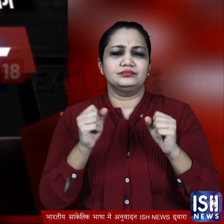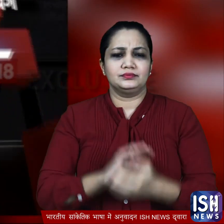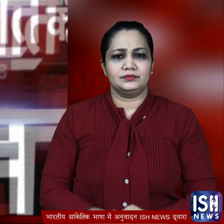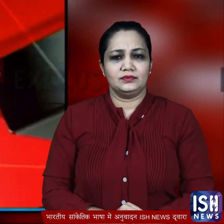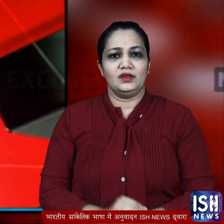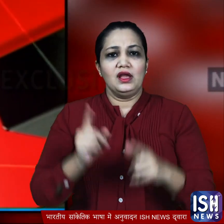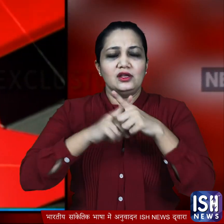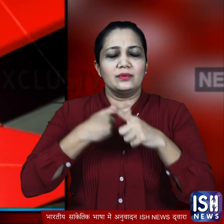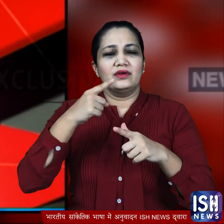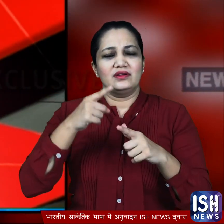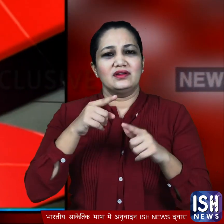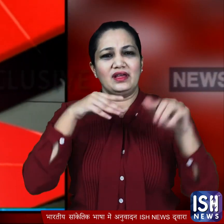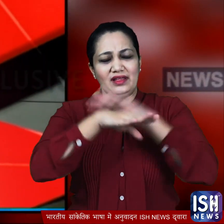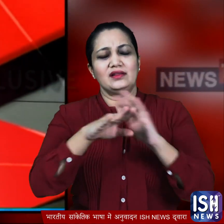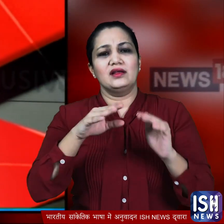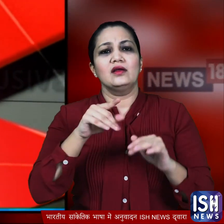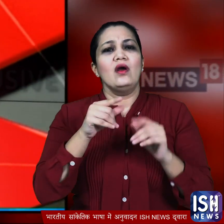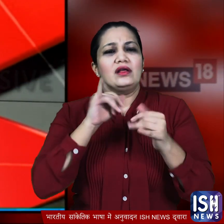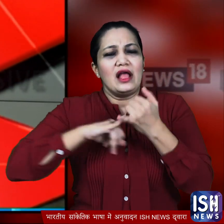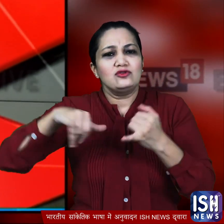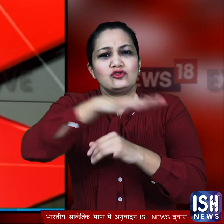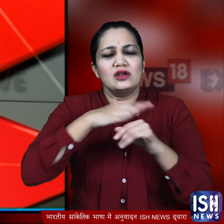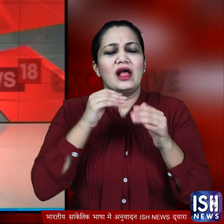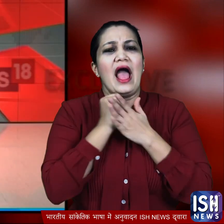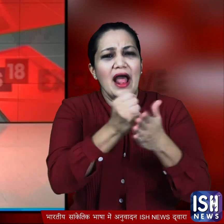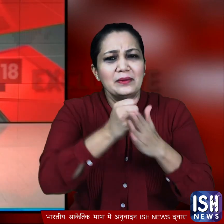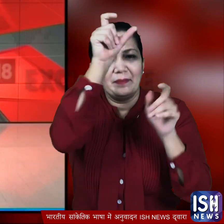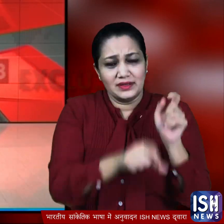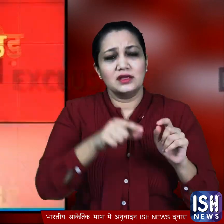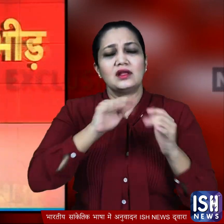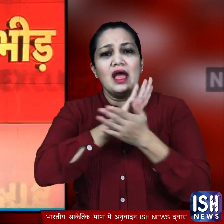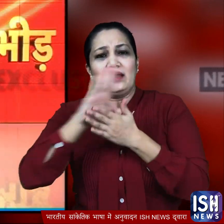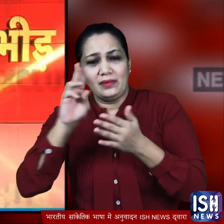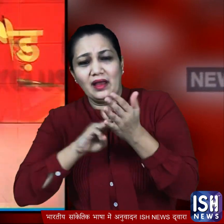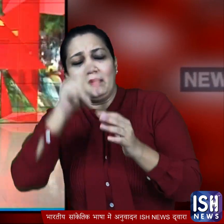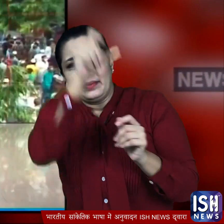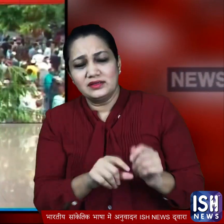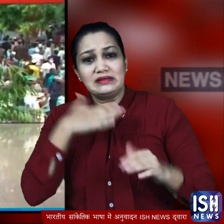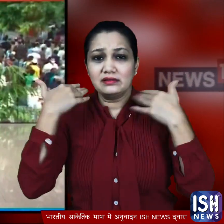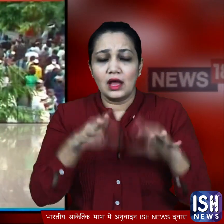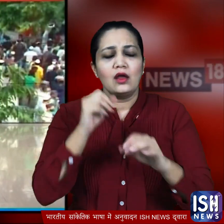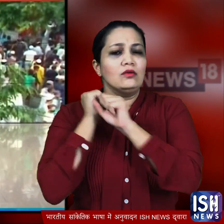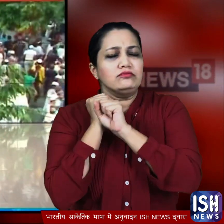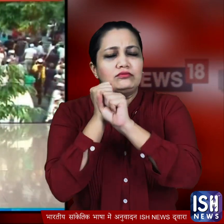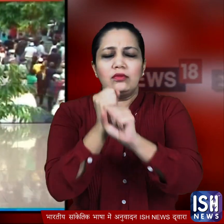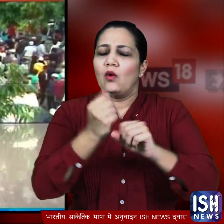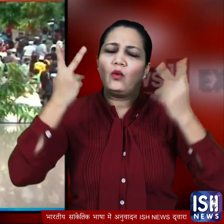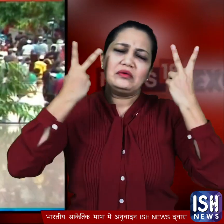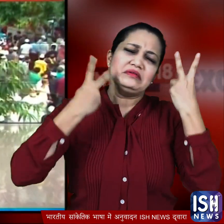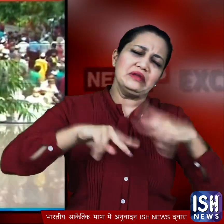में समाच से भी हाजी रफाउत अली के जनाजे में करोना नियमों को ताक पर रख दिया गया क्योंकि उसमें हजारों लोगों की भीडू